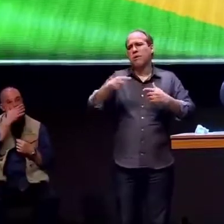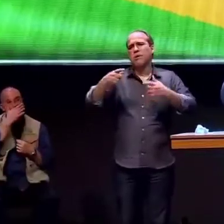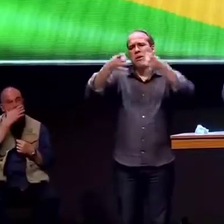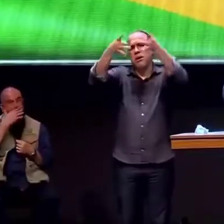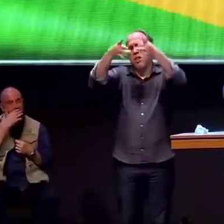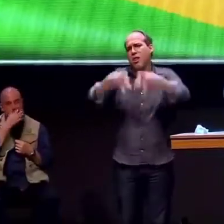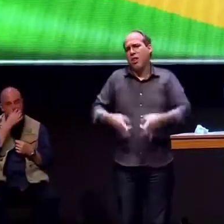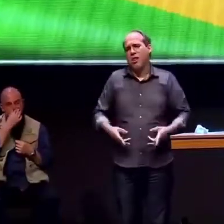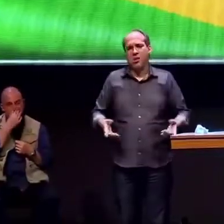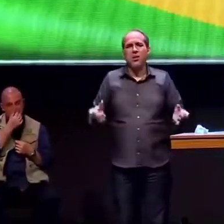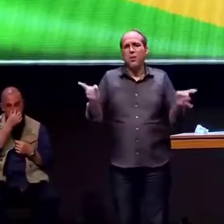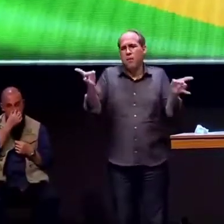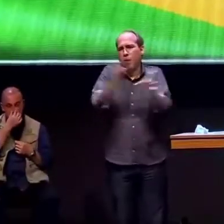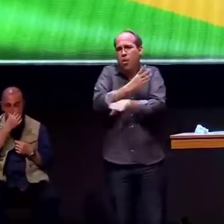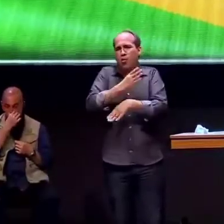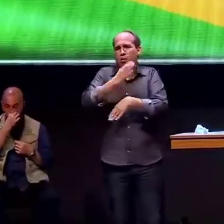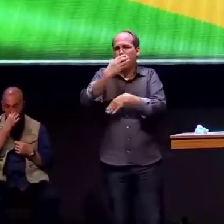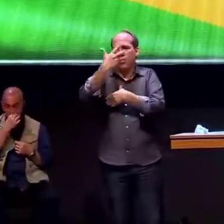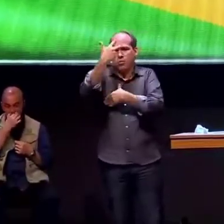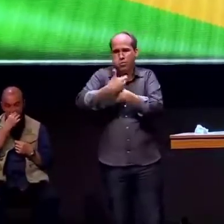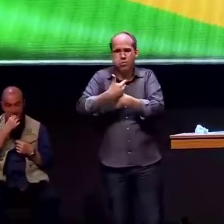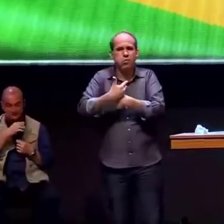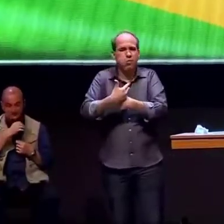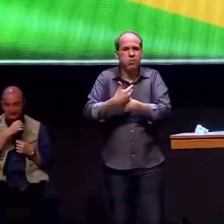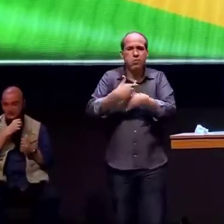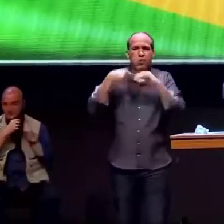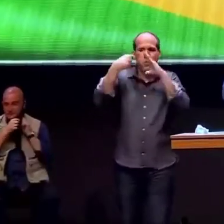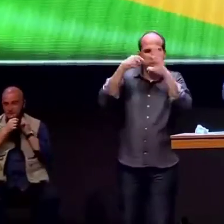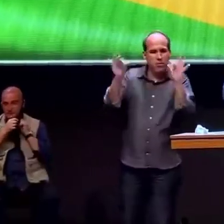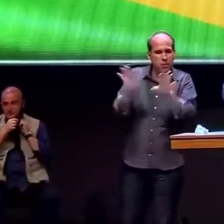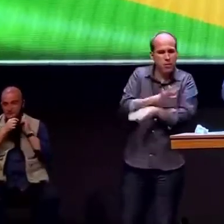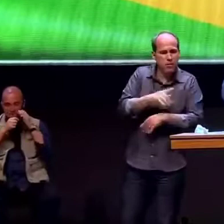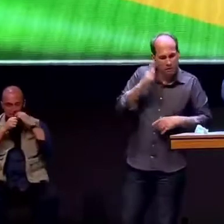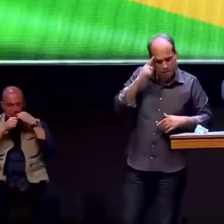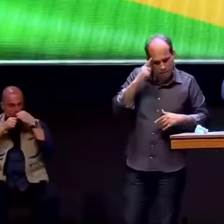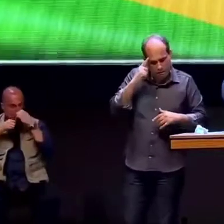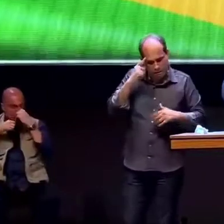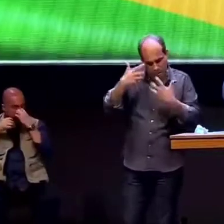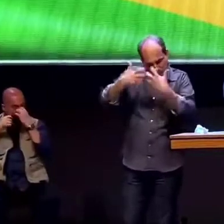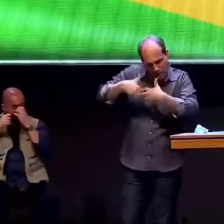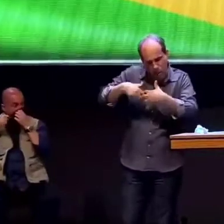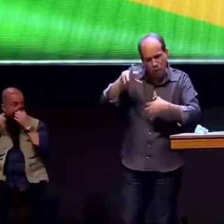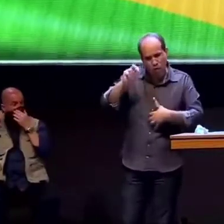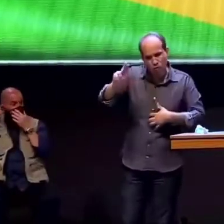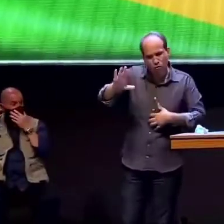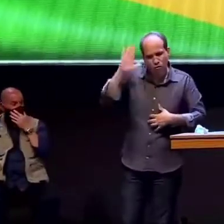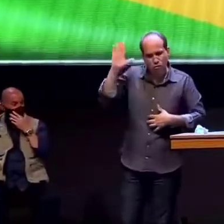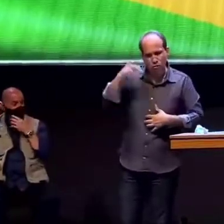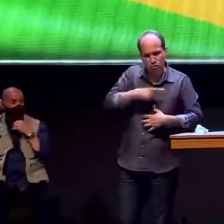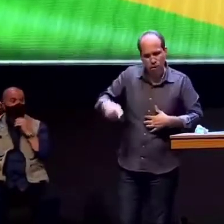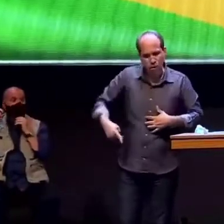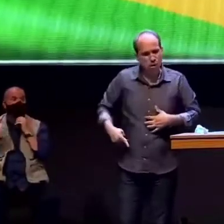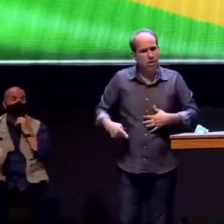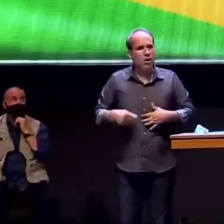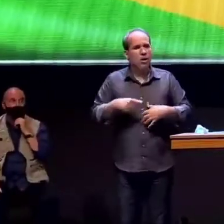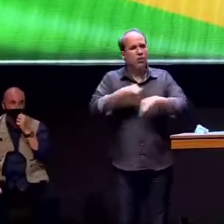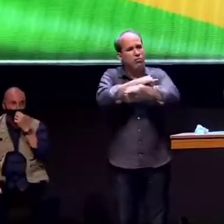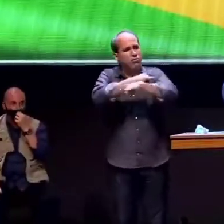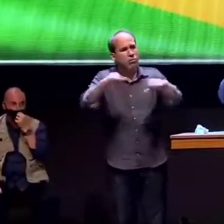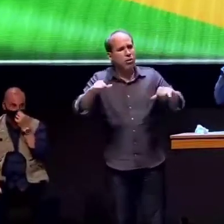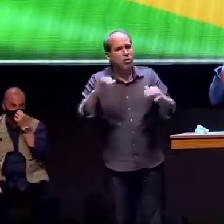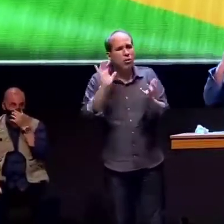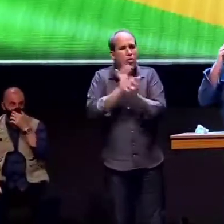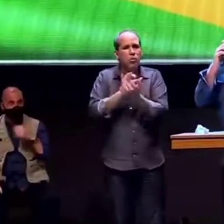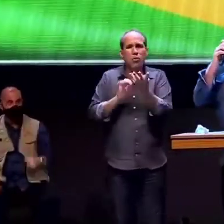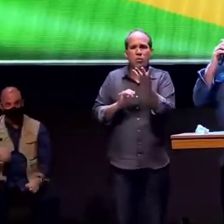até um vídeo estava na Academia Militar das Agulhas Negras e falei para um grupo de aproximadamente 40